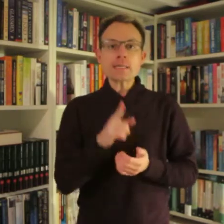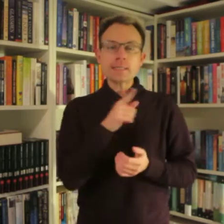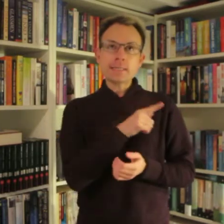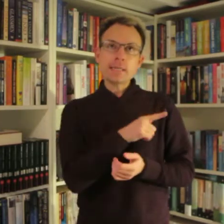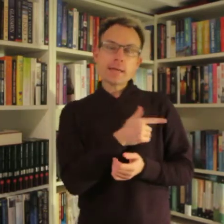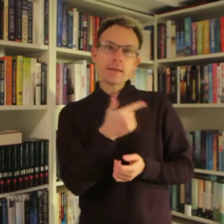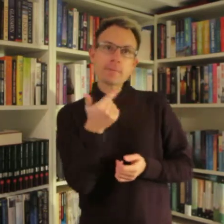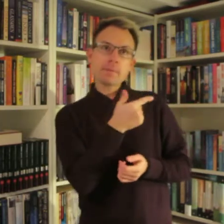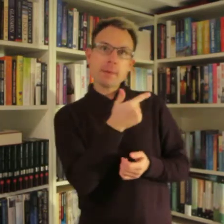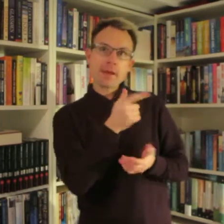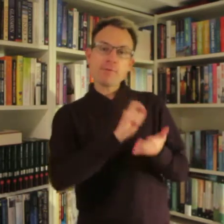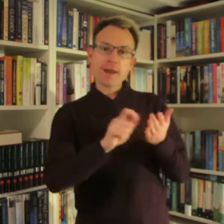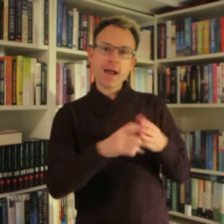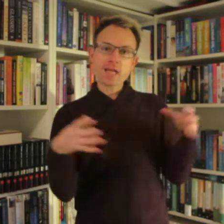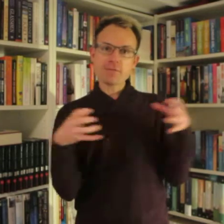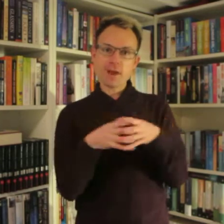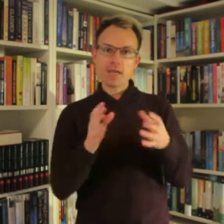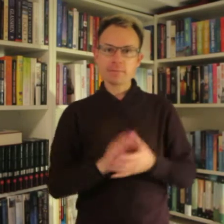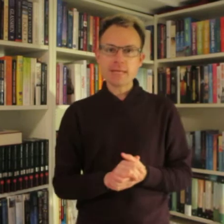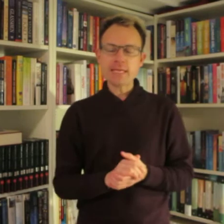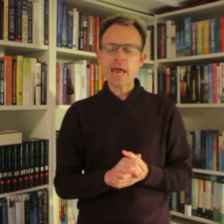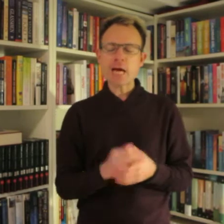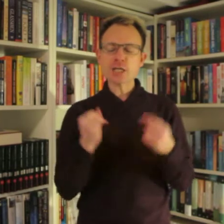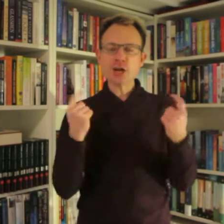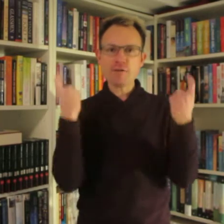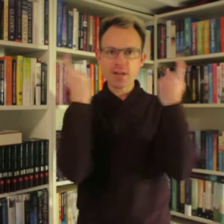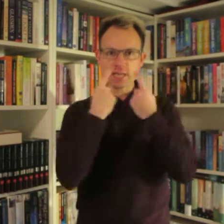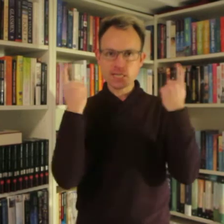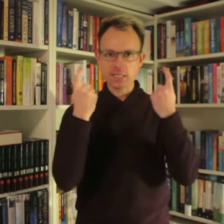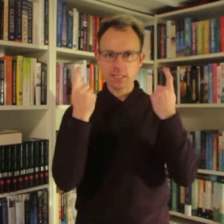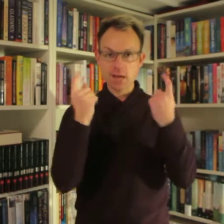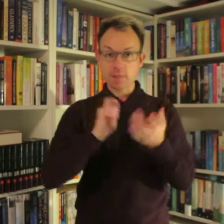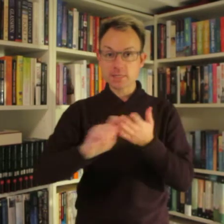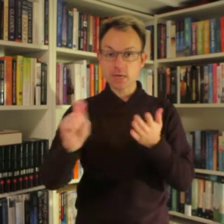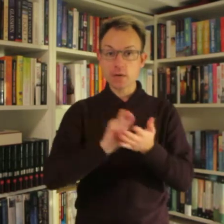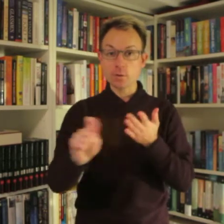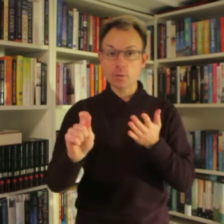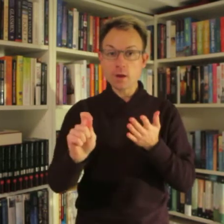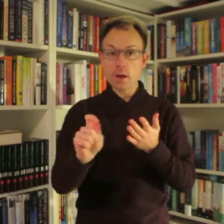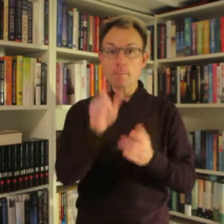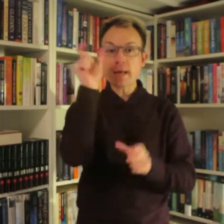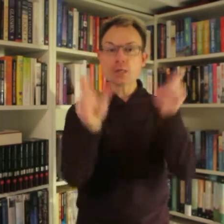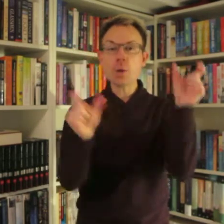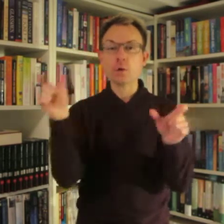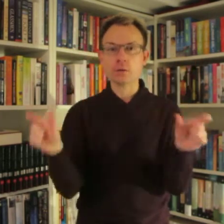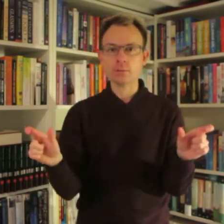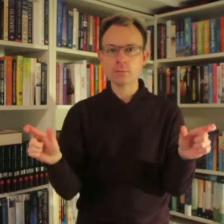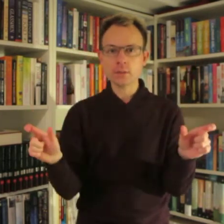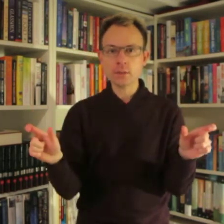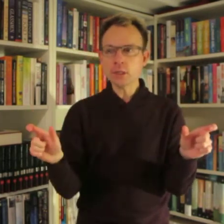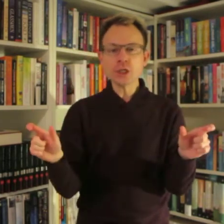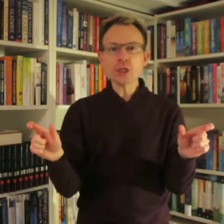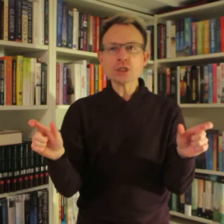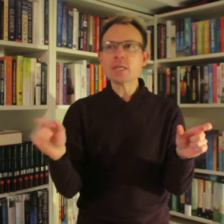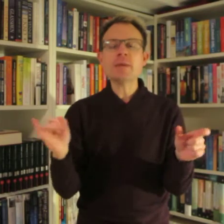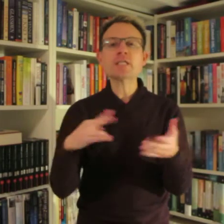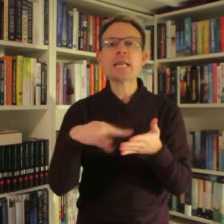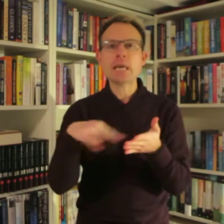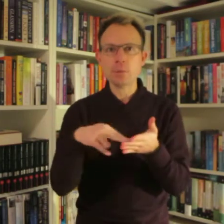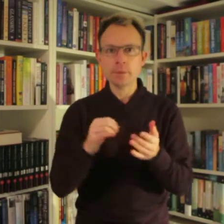Det, som begge forfattere har tilfældig, de er så fantastiske til at beskrive personerne. Så de bliver så levende,